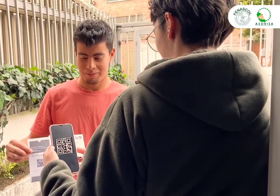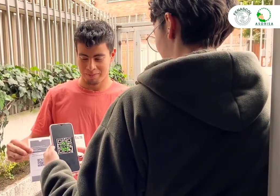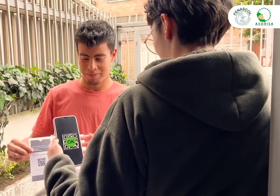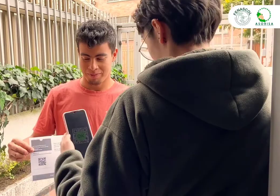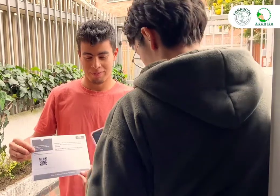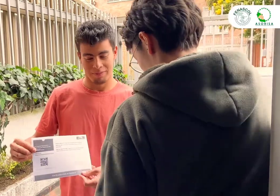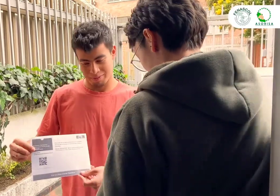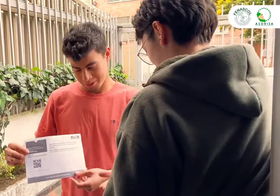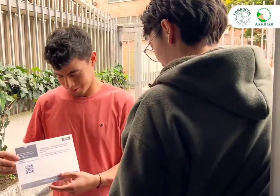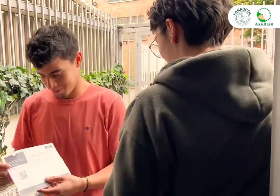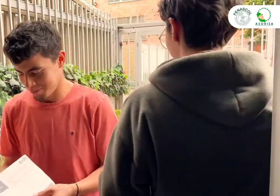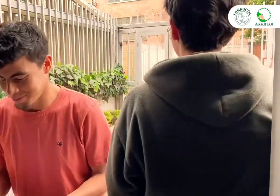Adelante.